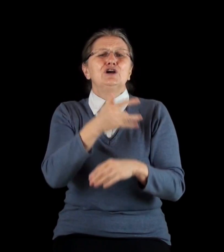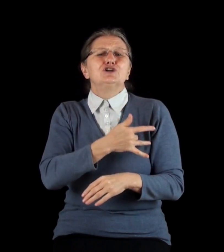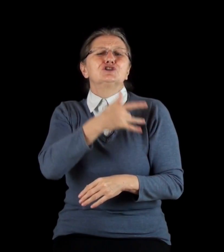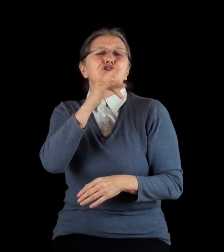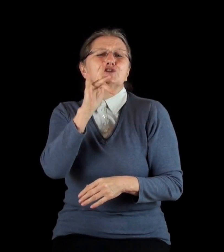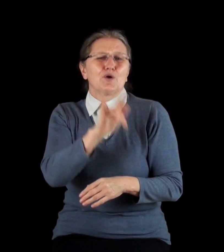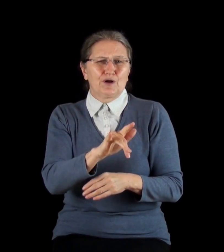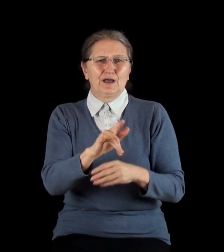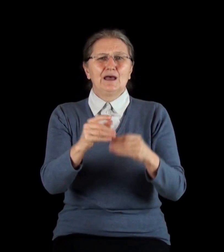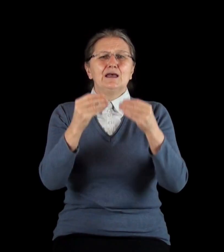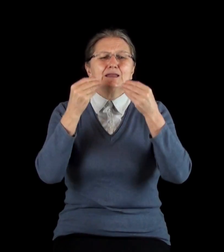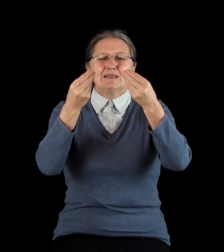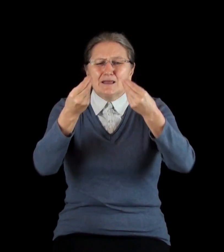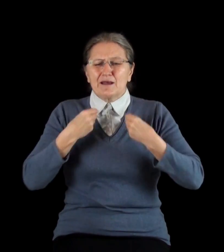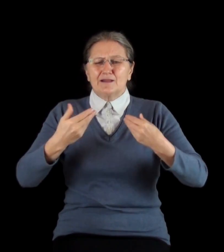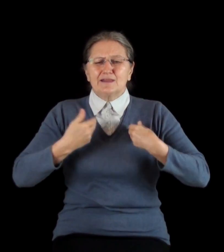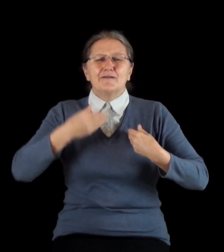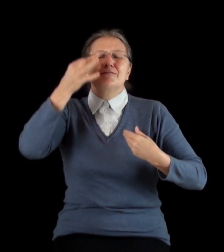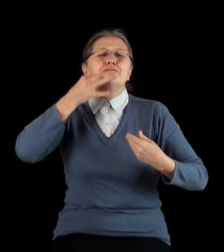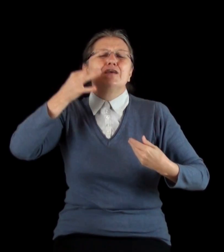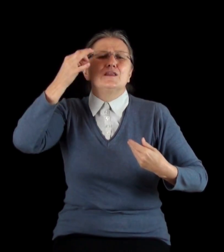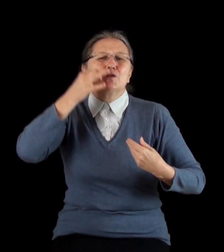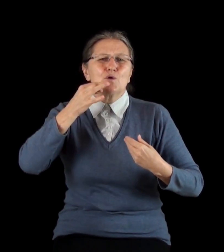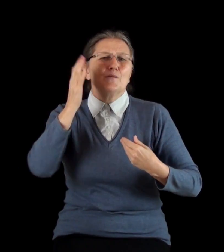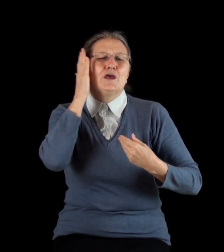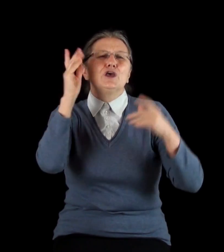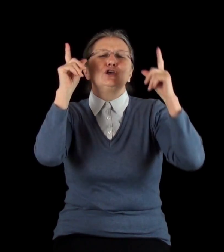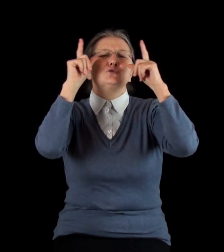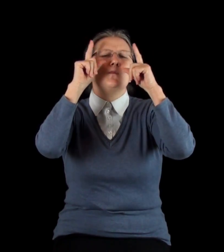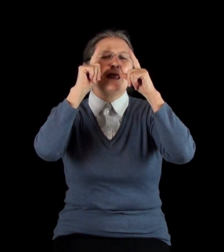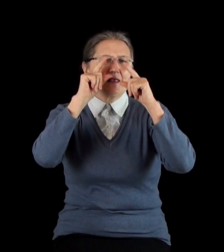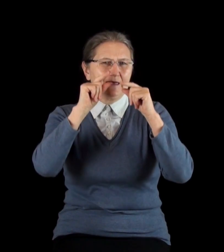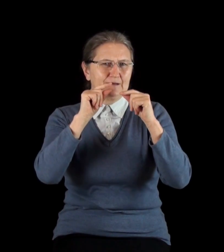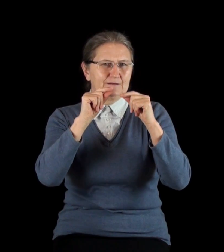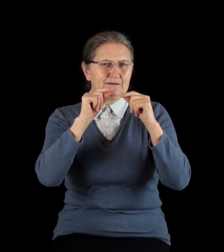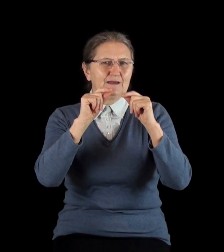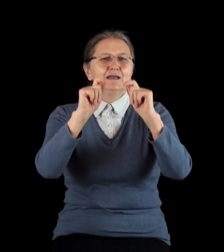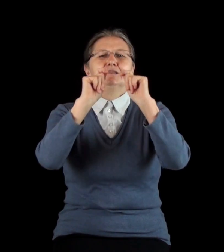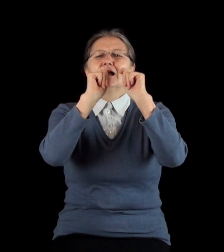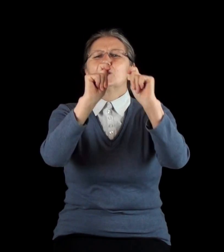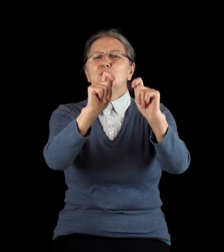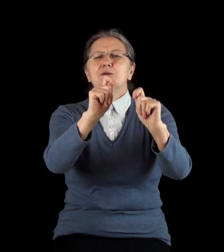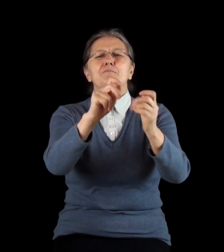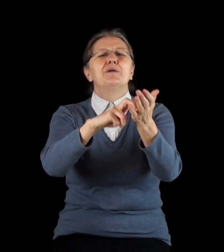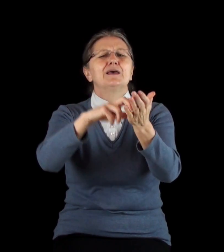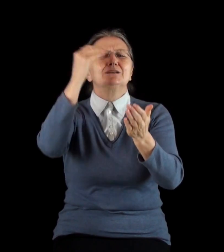жестокое, напоил нас вином изумление. Даруй боящимся Тебя